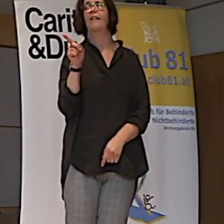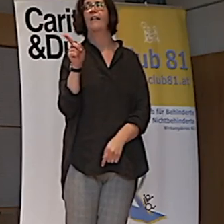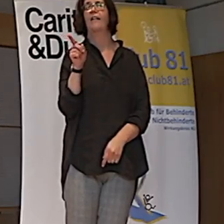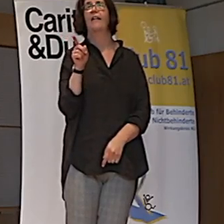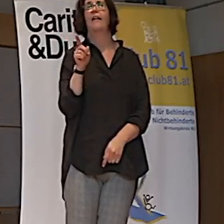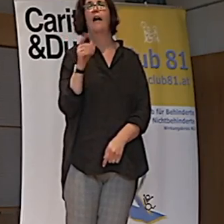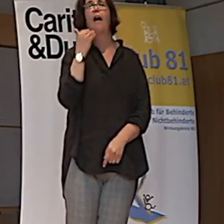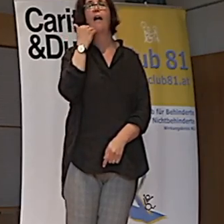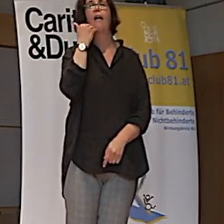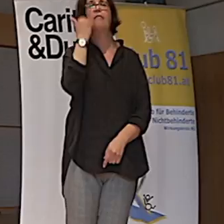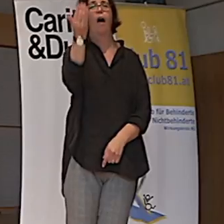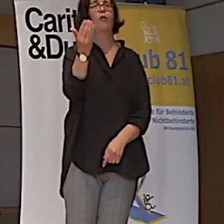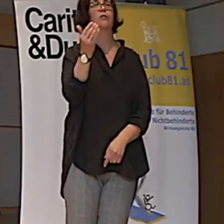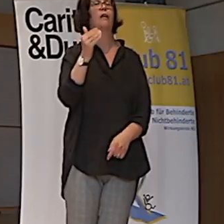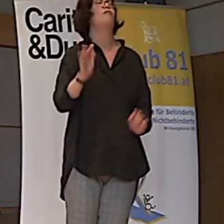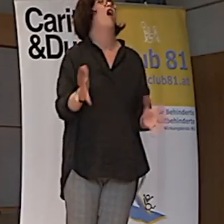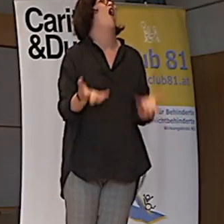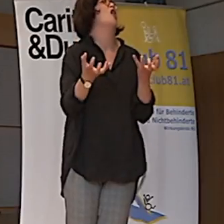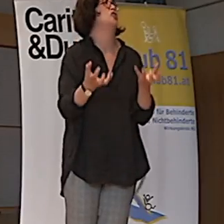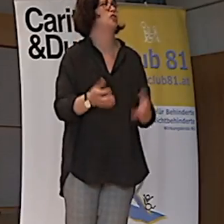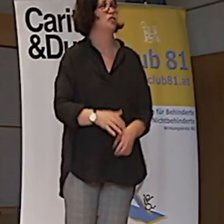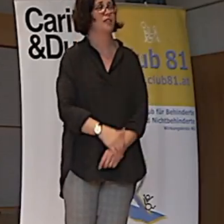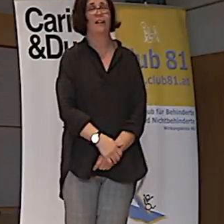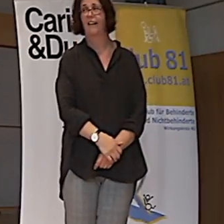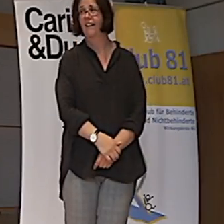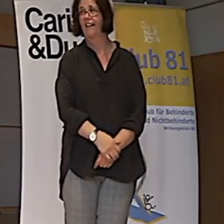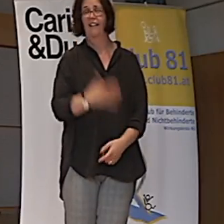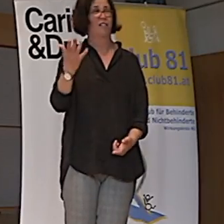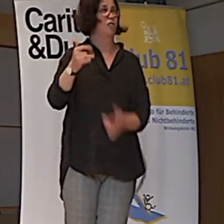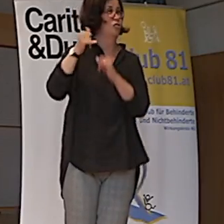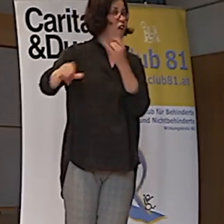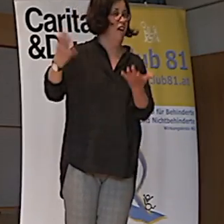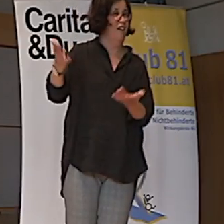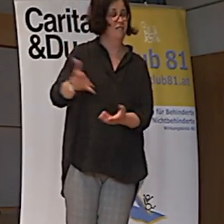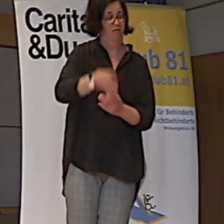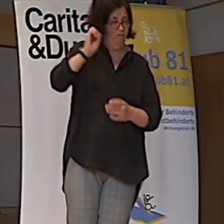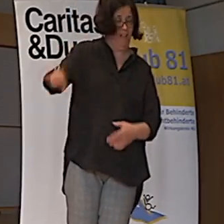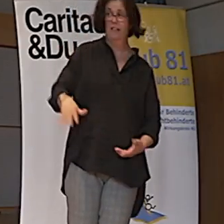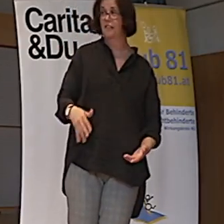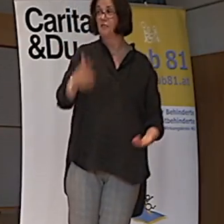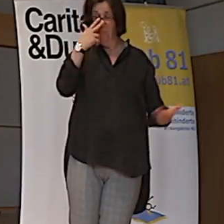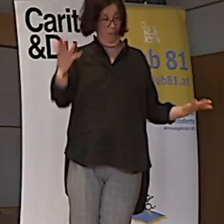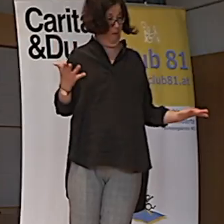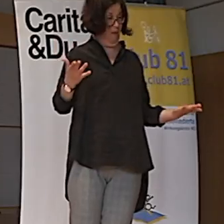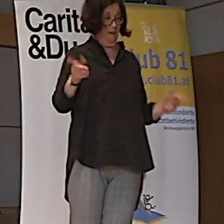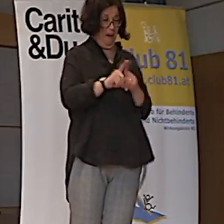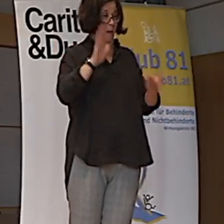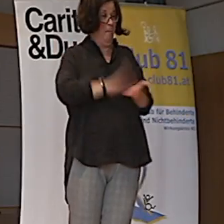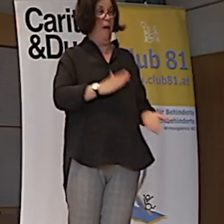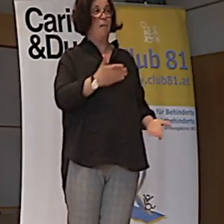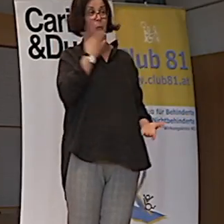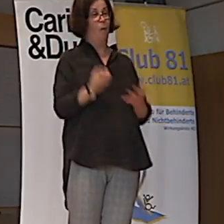To go. Für den Arsch. Seid ihr einen Tag, das geloppt hat, ich fahr immer wieder.